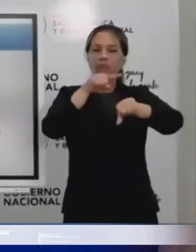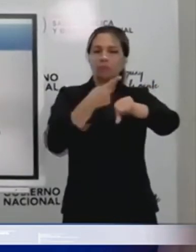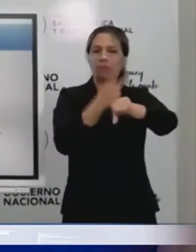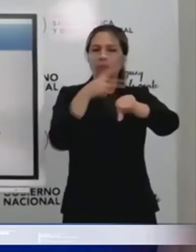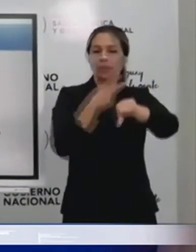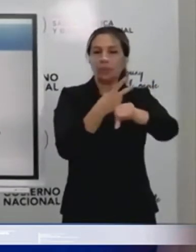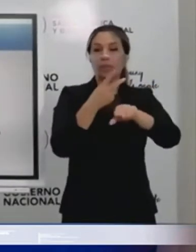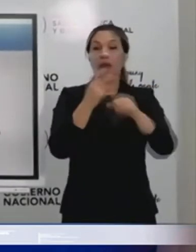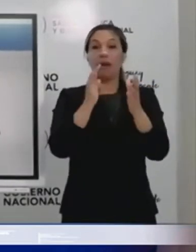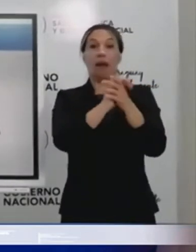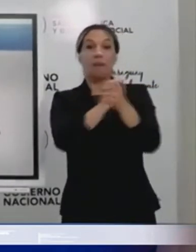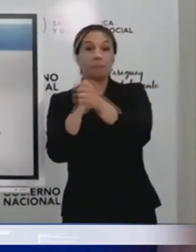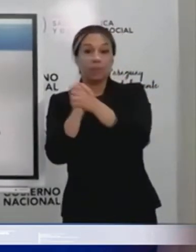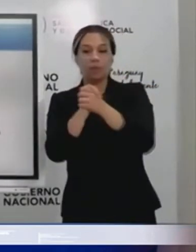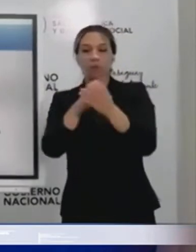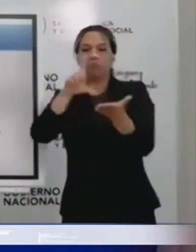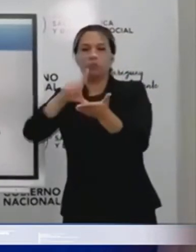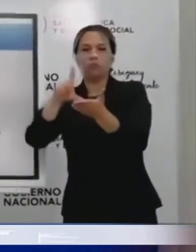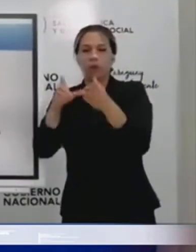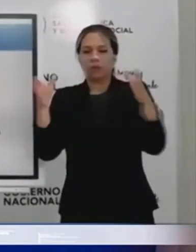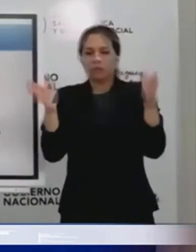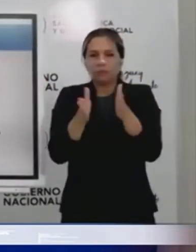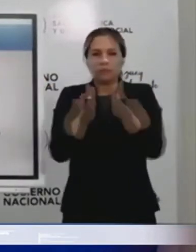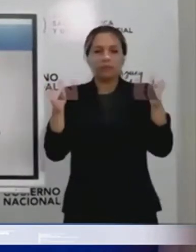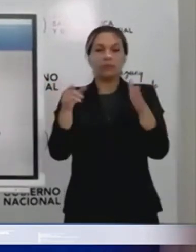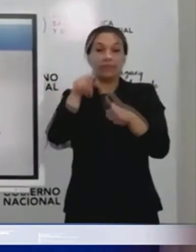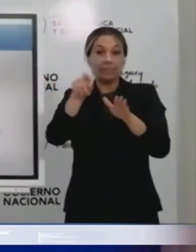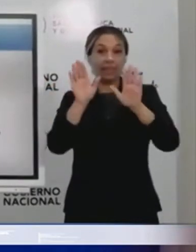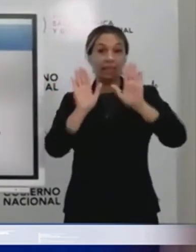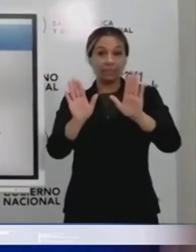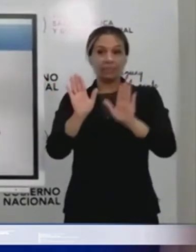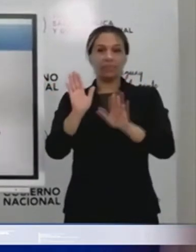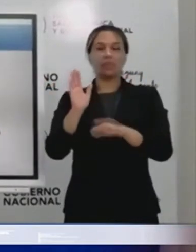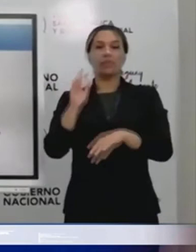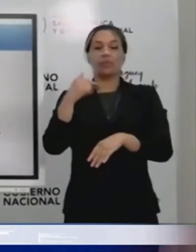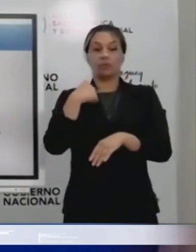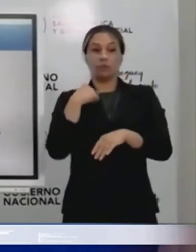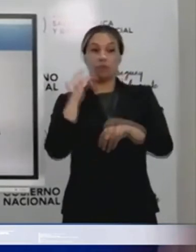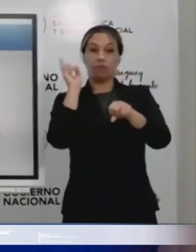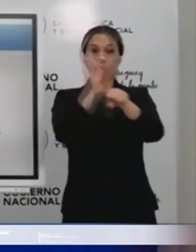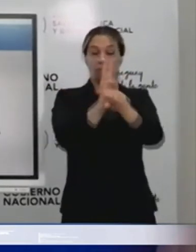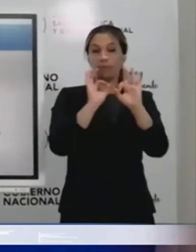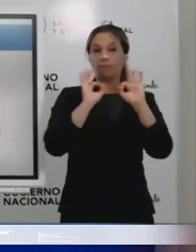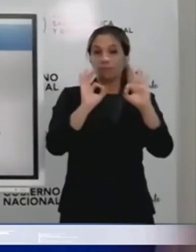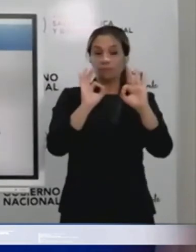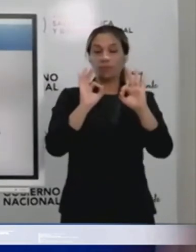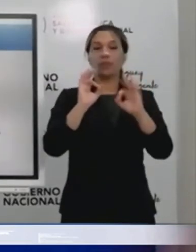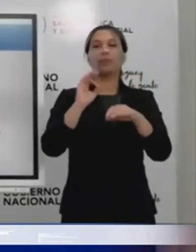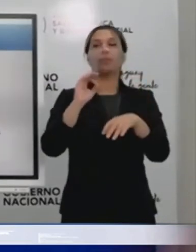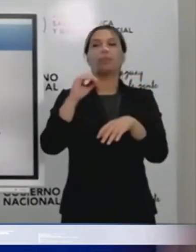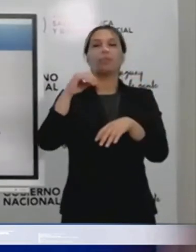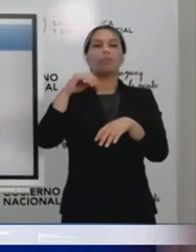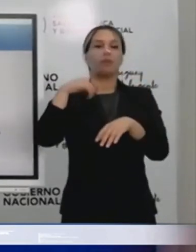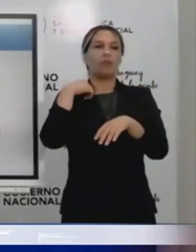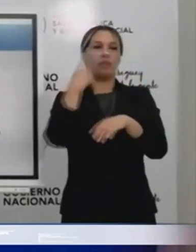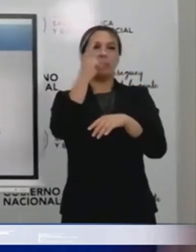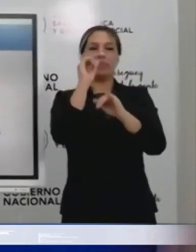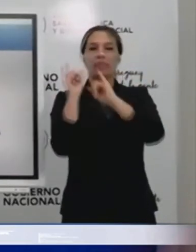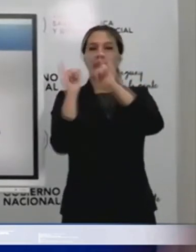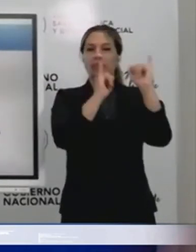espacio abierto y que sea pocas veces. De esta manera, nosotros disminuimos el riesgo y cuando yo venga a visitar a mis familiares,